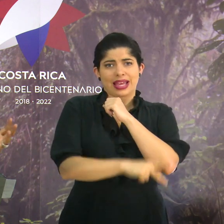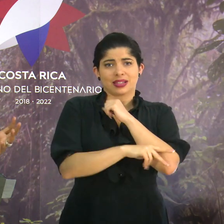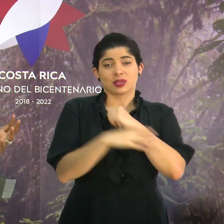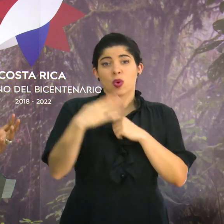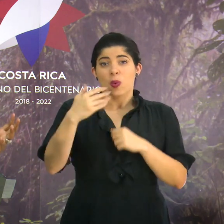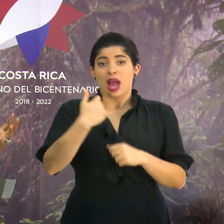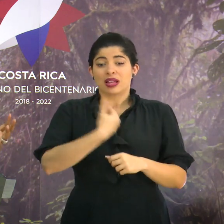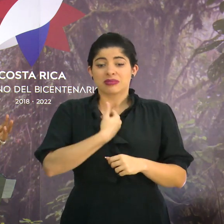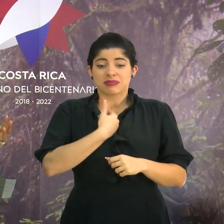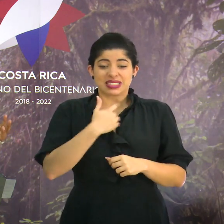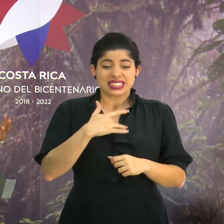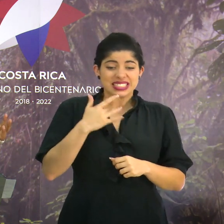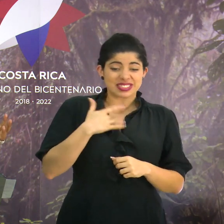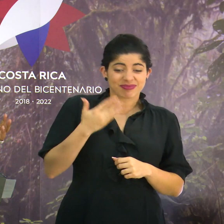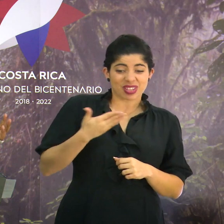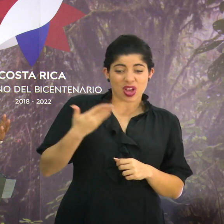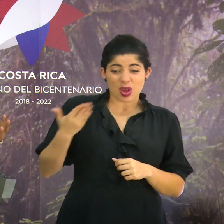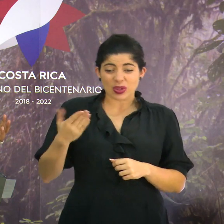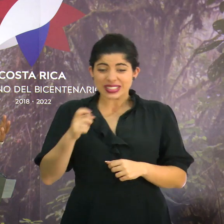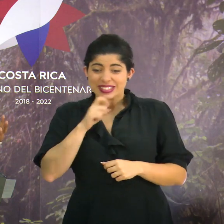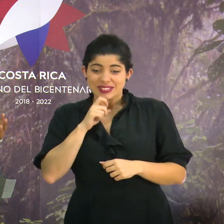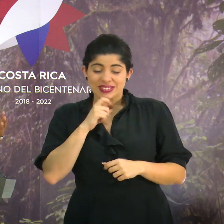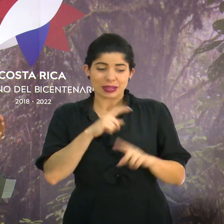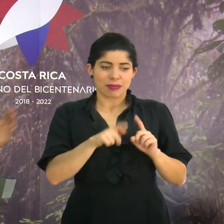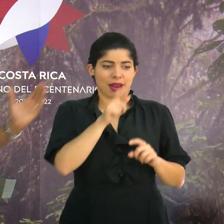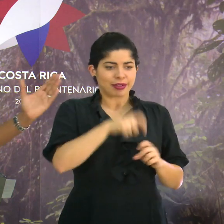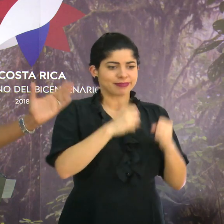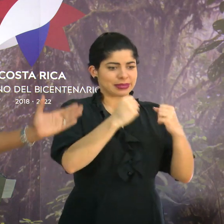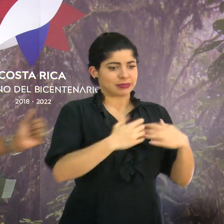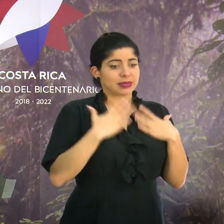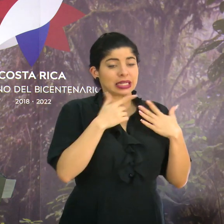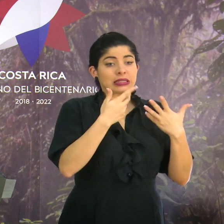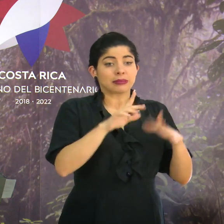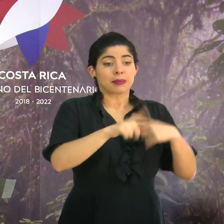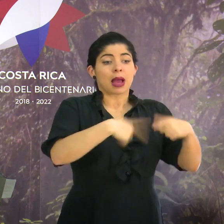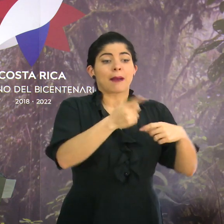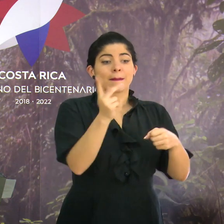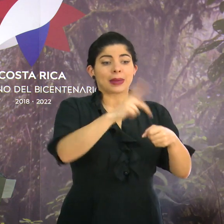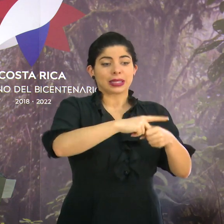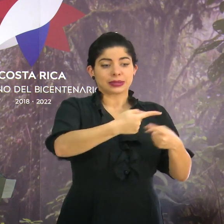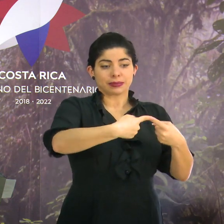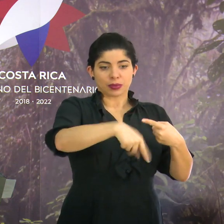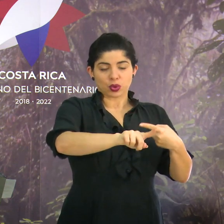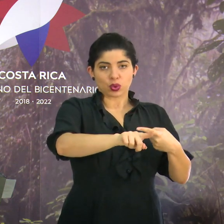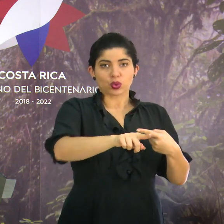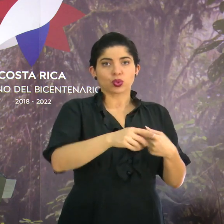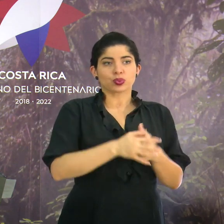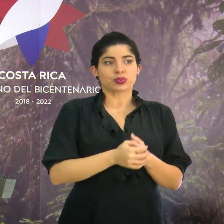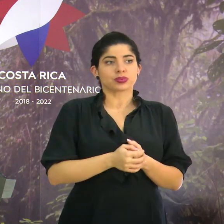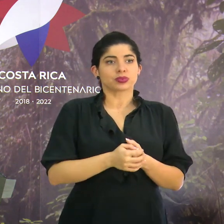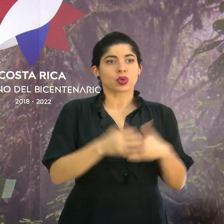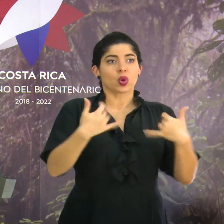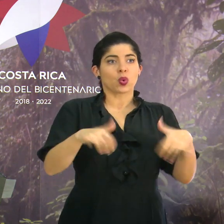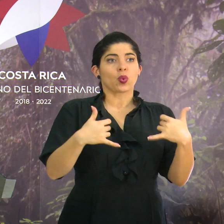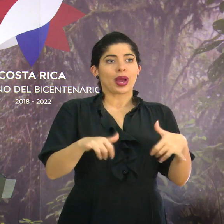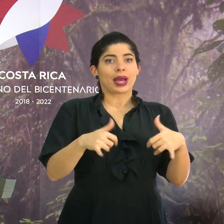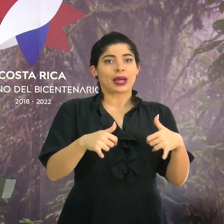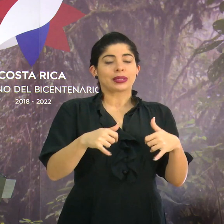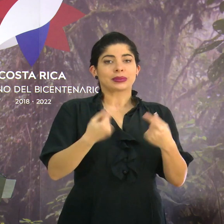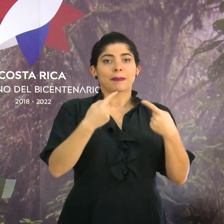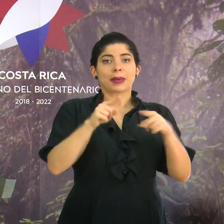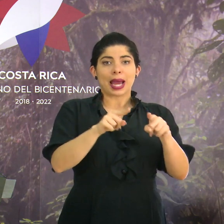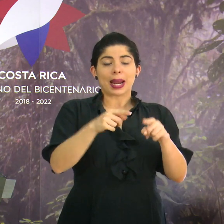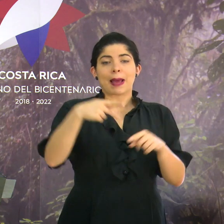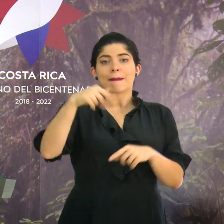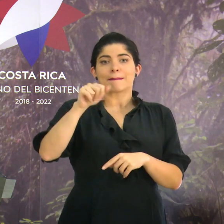sentimos que las cosas están difíciles. Sherman participará ahora en los Juegos para